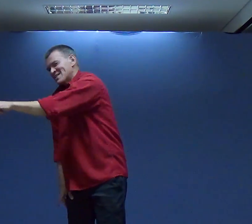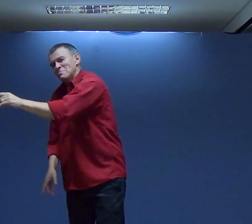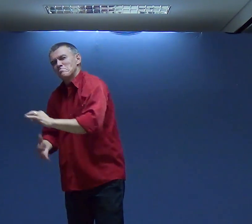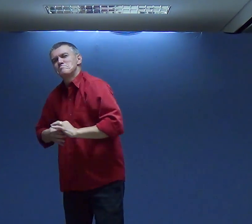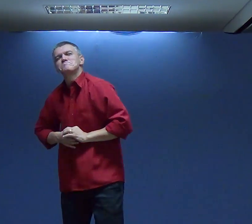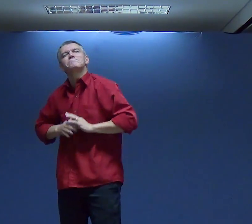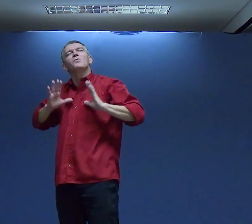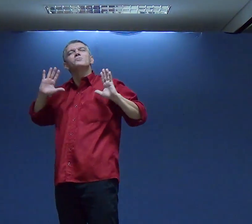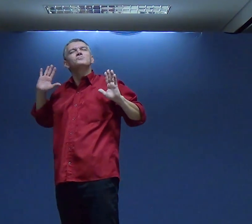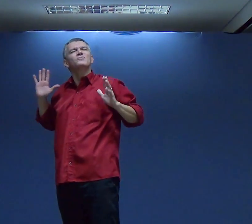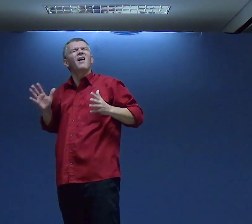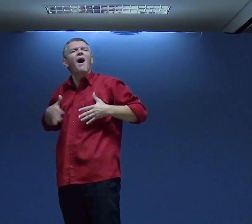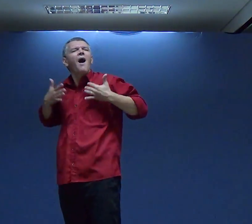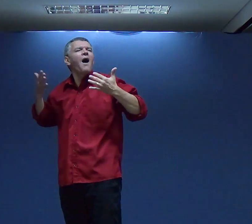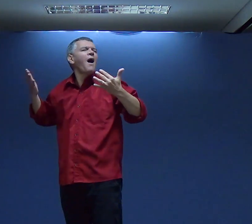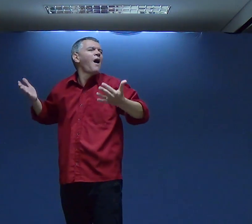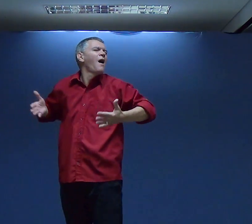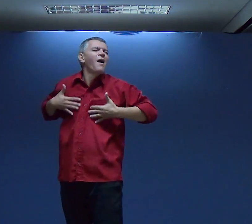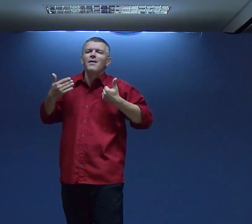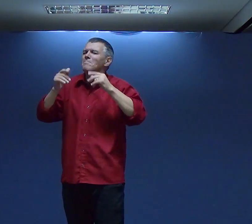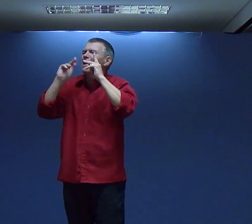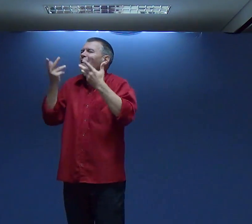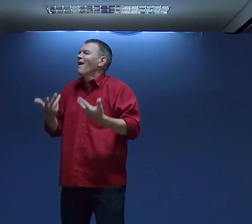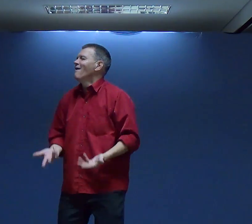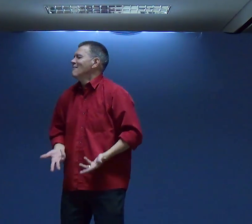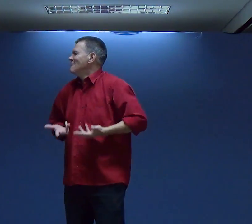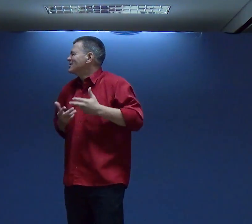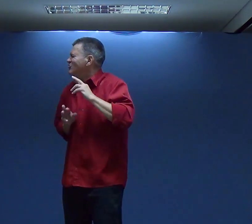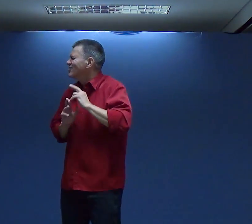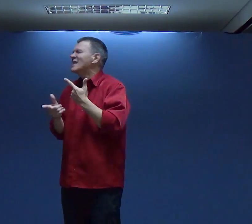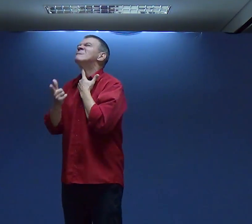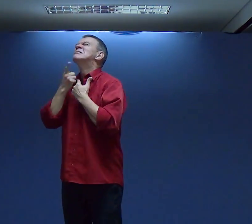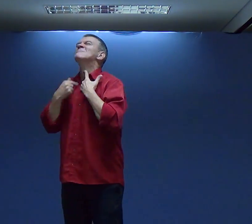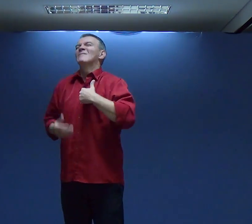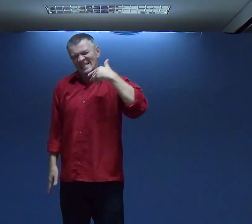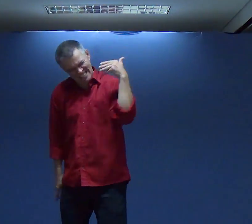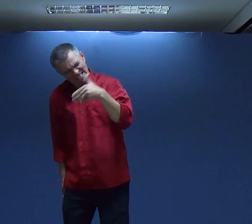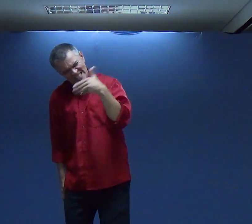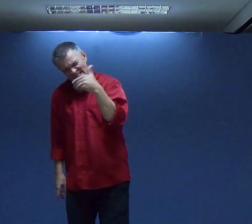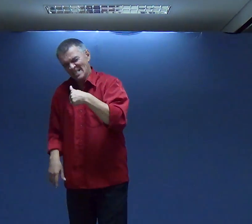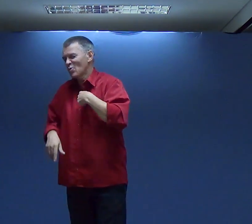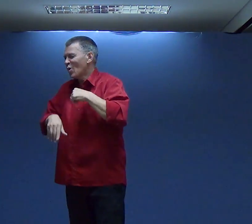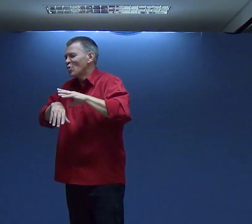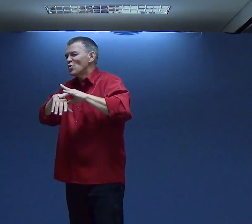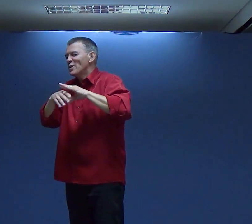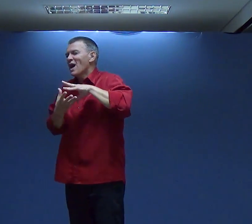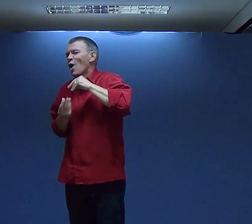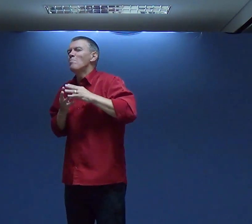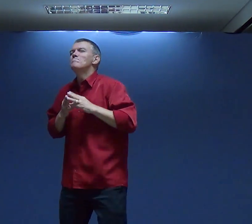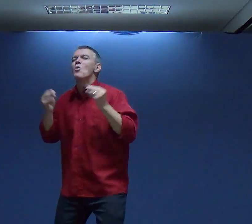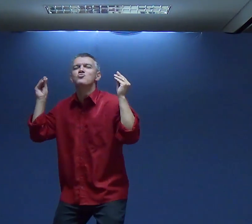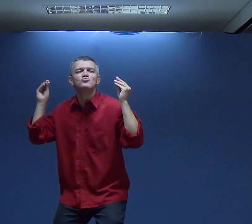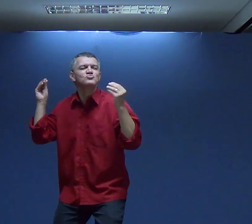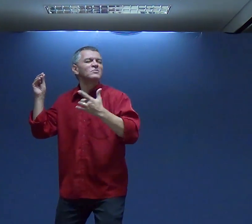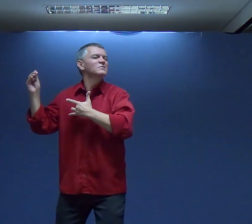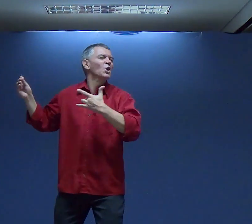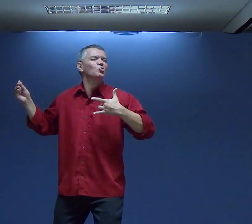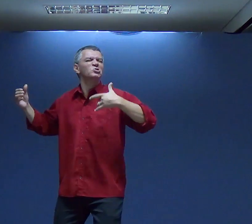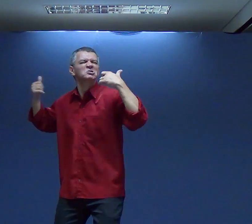Experimentem Do Seu Perdão Para Que Eles Experimentem Da Sua Alegria Para Que A Algo